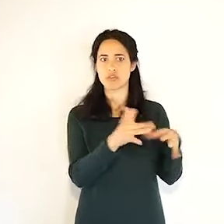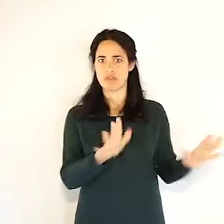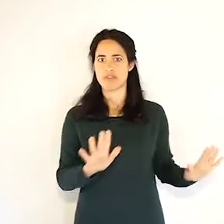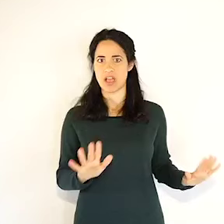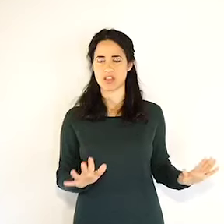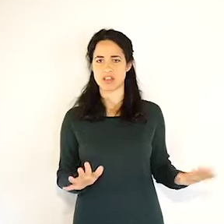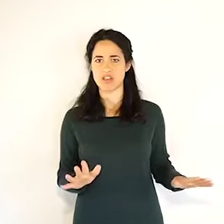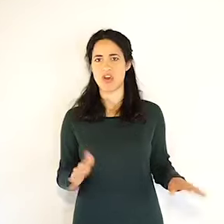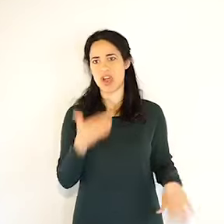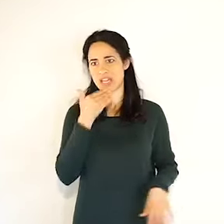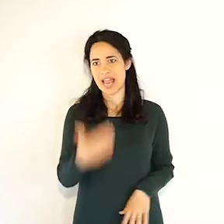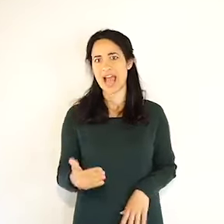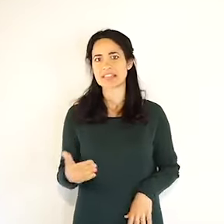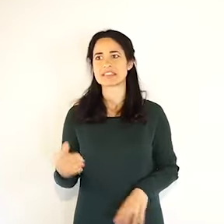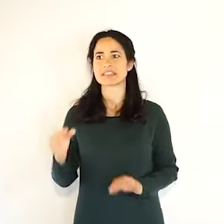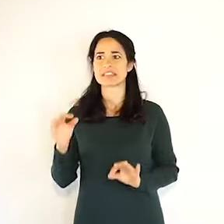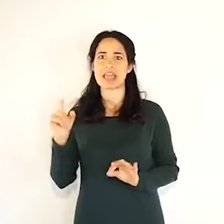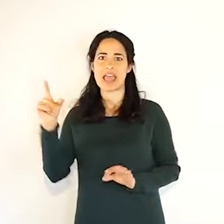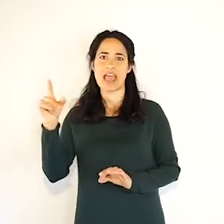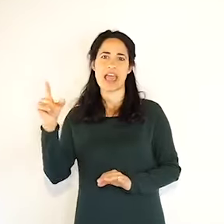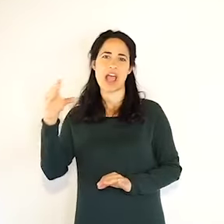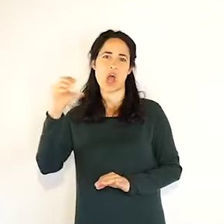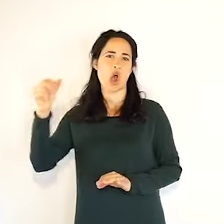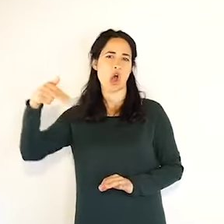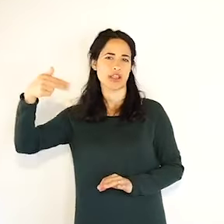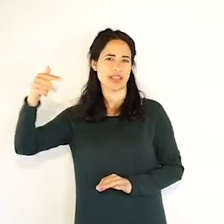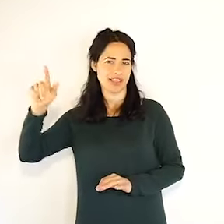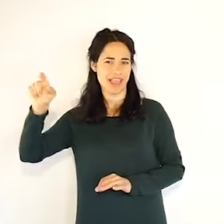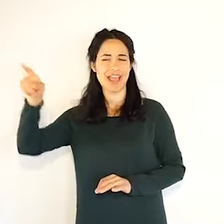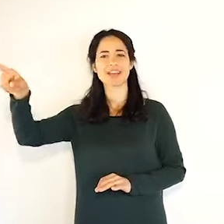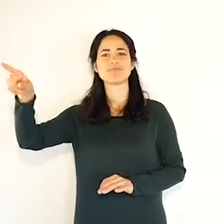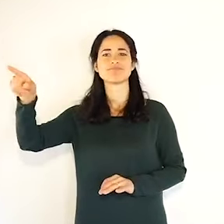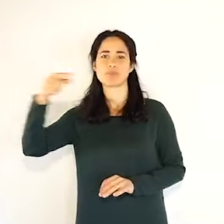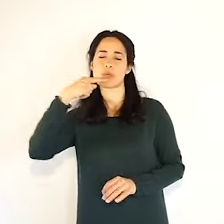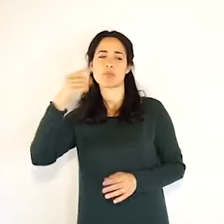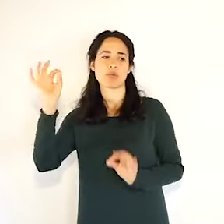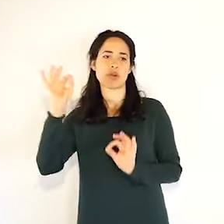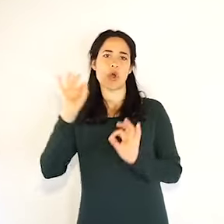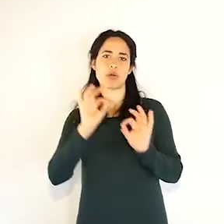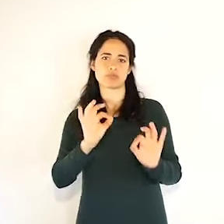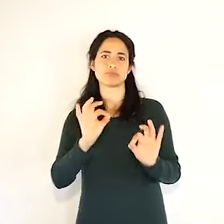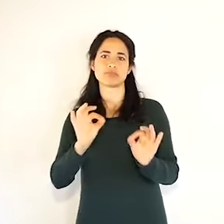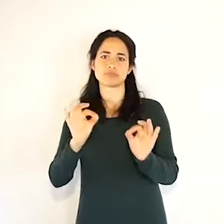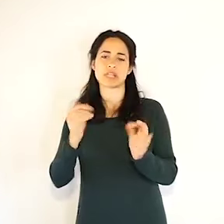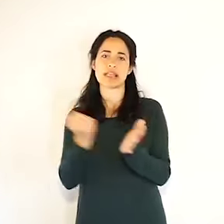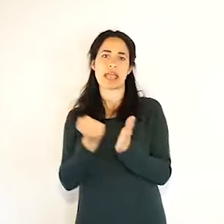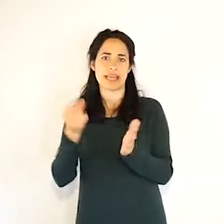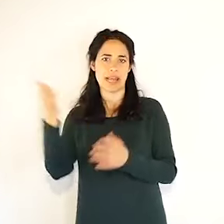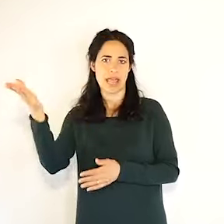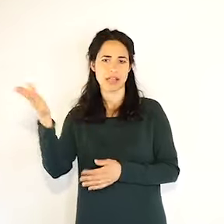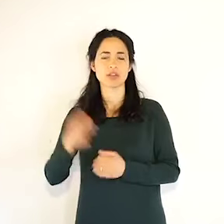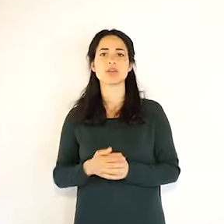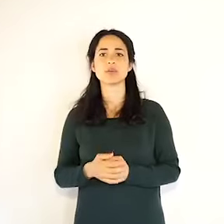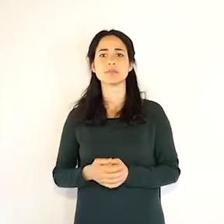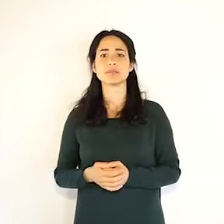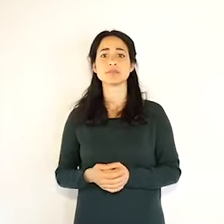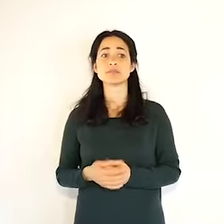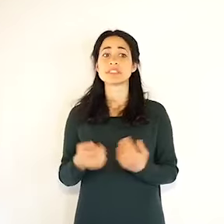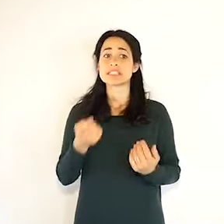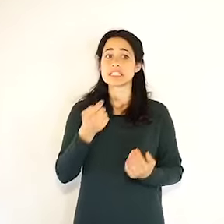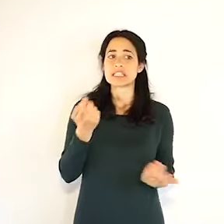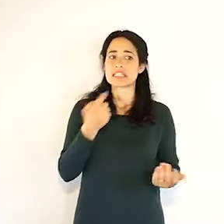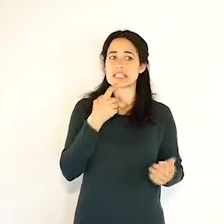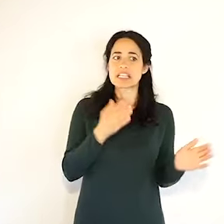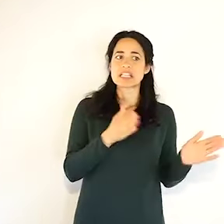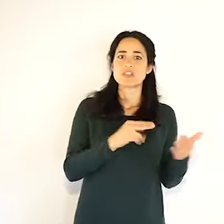sapete normalmente, insomma almeno per il dentista che frequento io, il dentista che frequento io è sempre molto parato anche quando